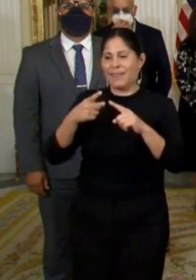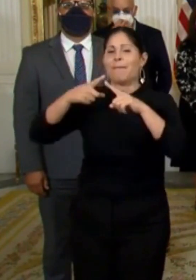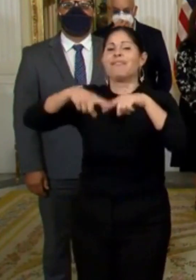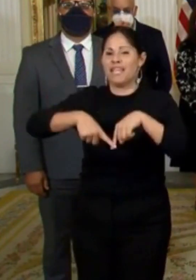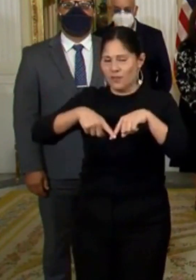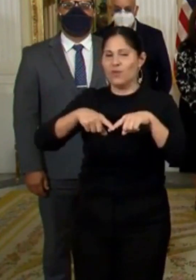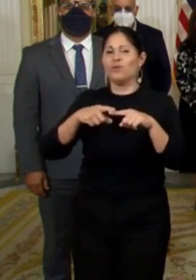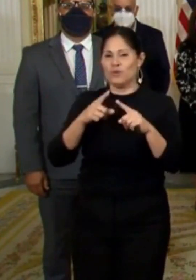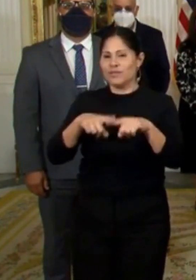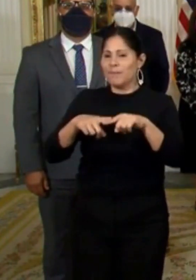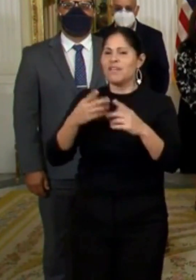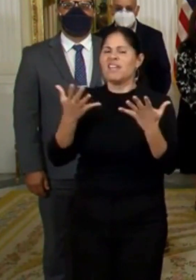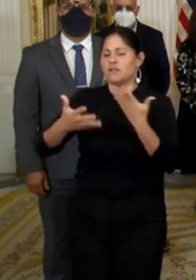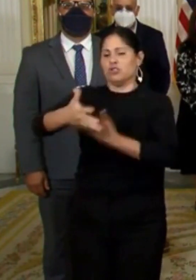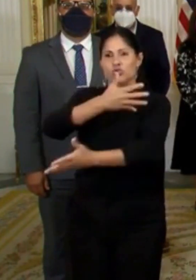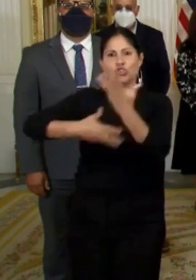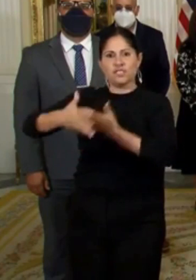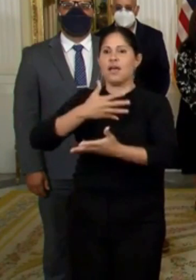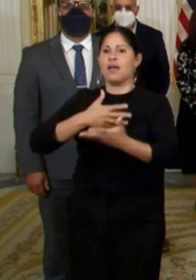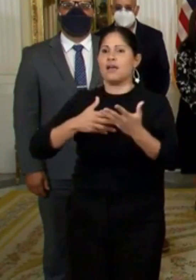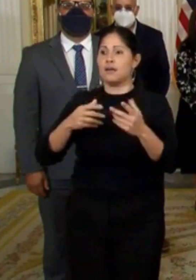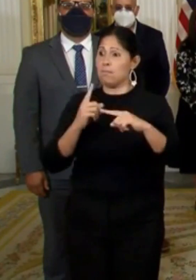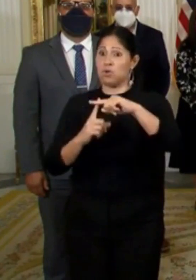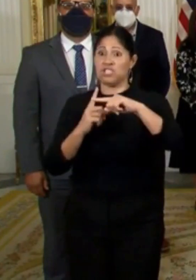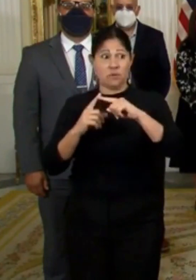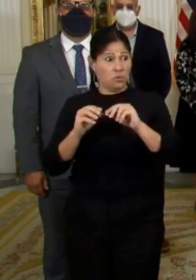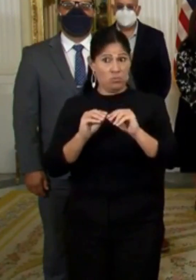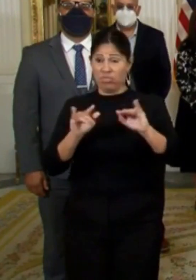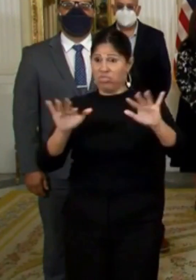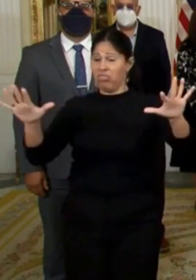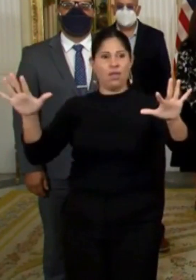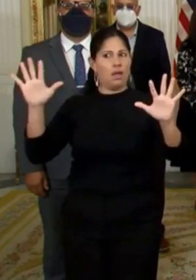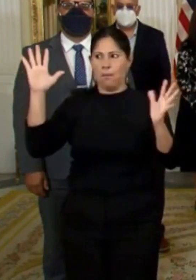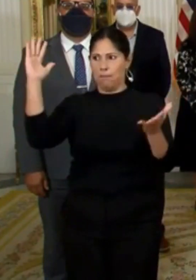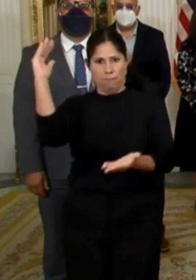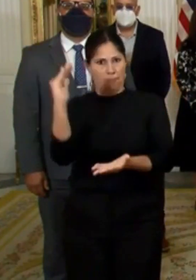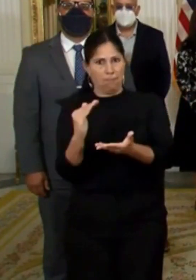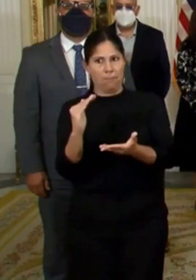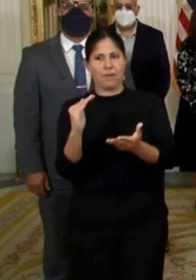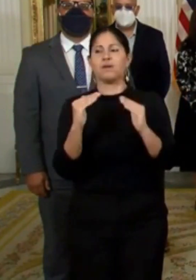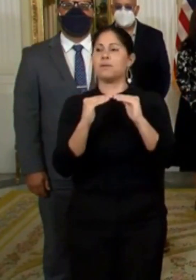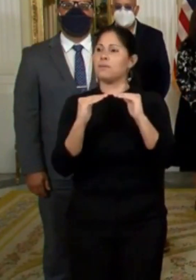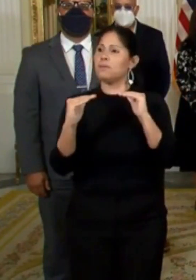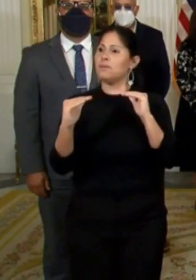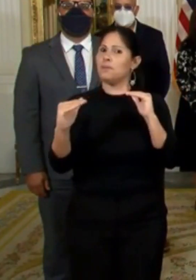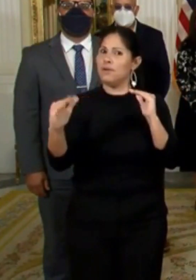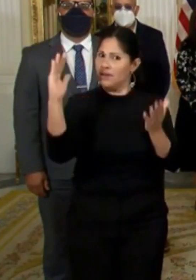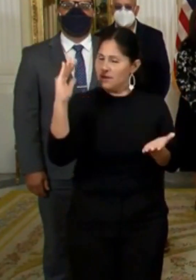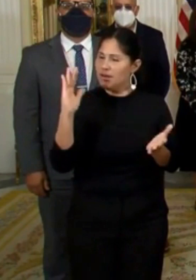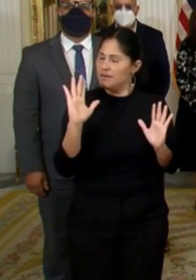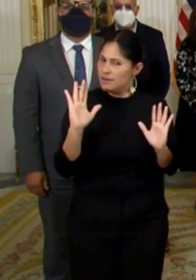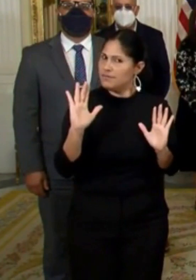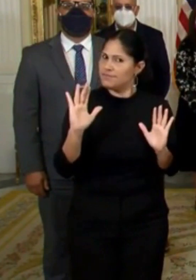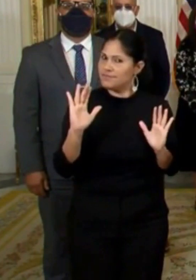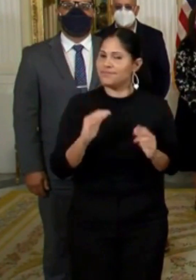una reducción sostenida de casos nuevos y por consiguiente haya una estabilización del crecimiento del virus en